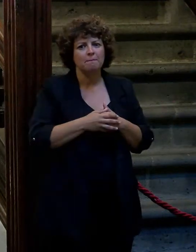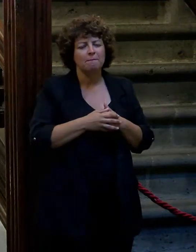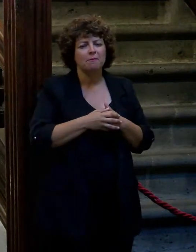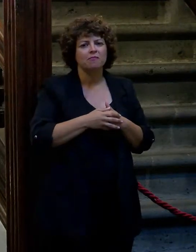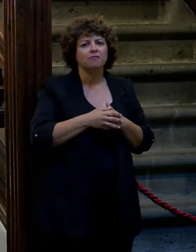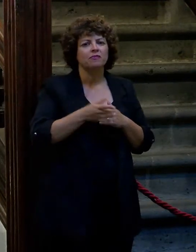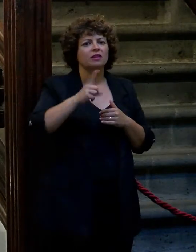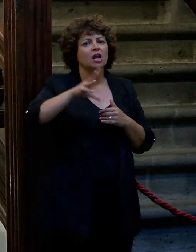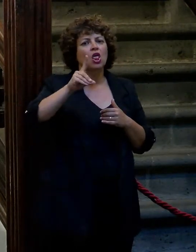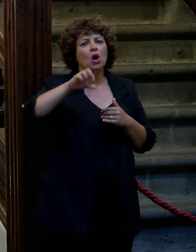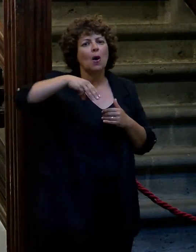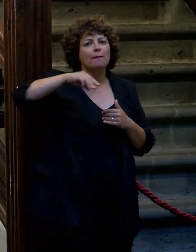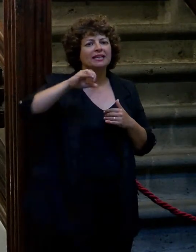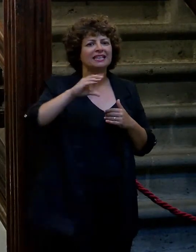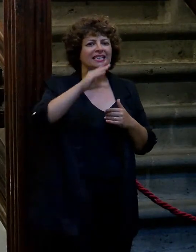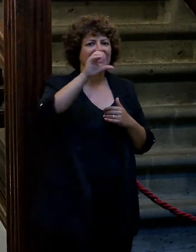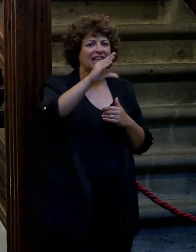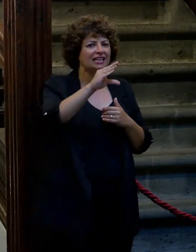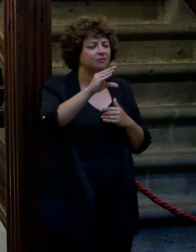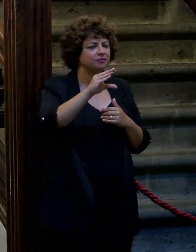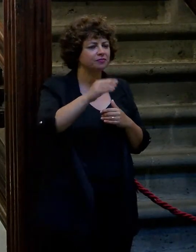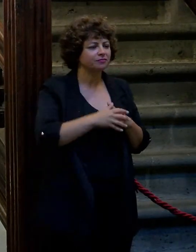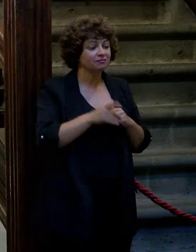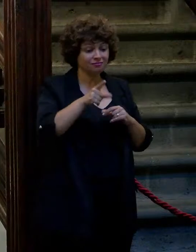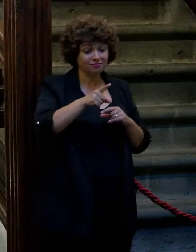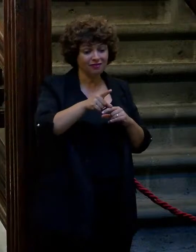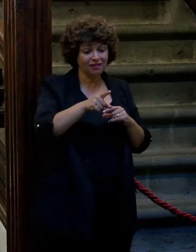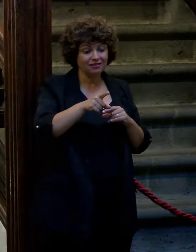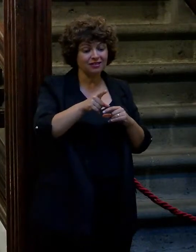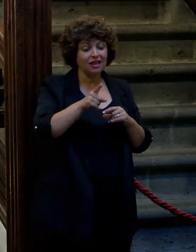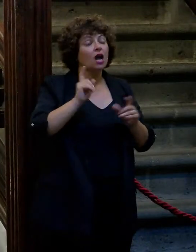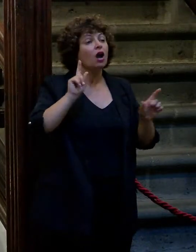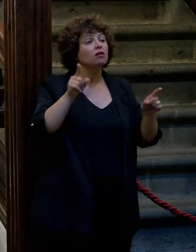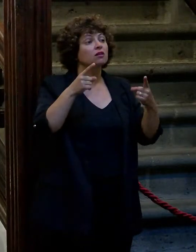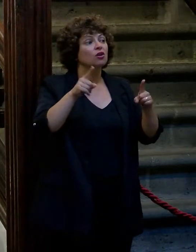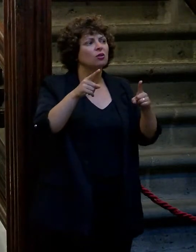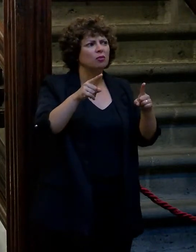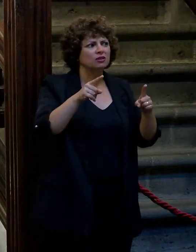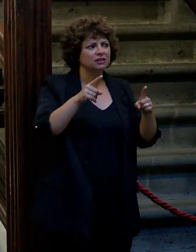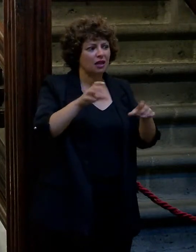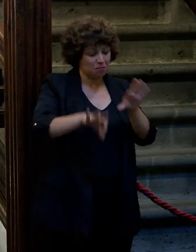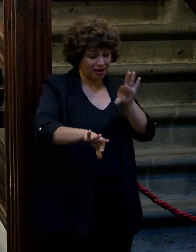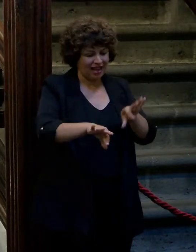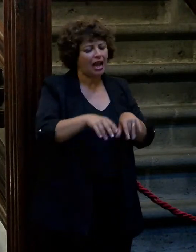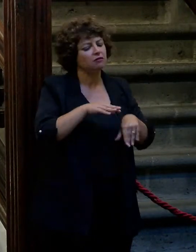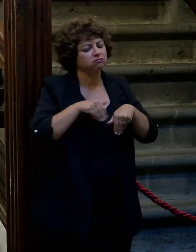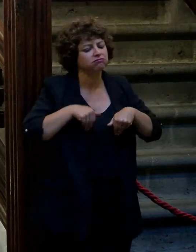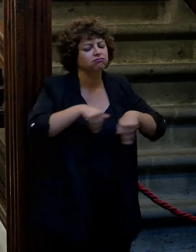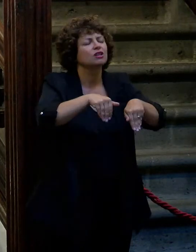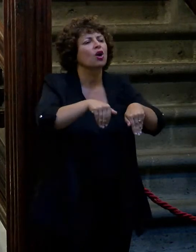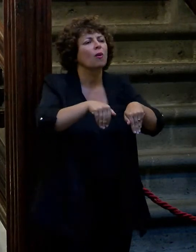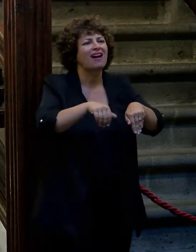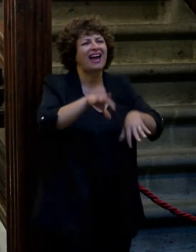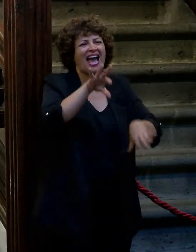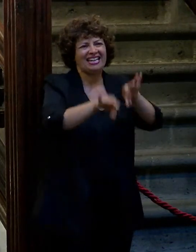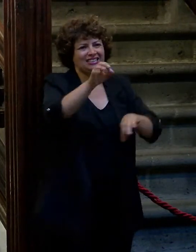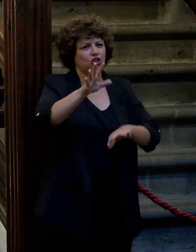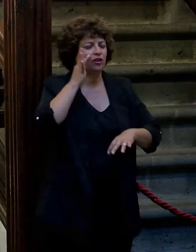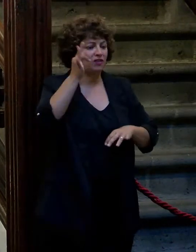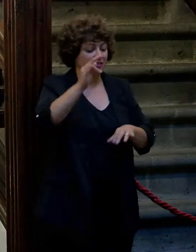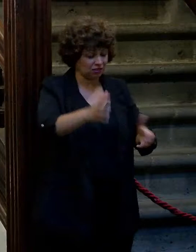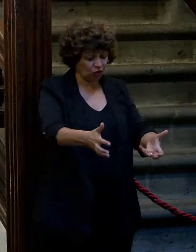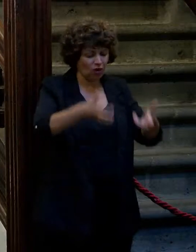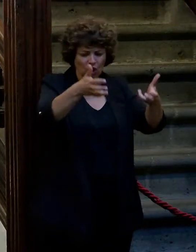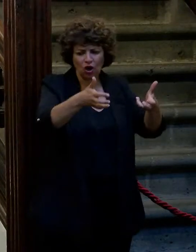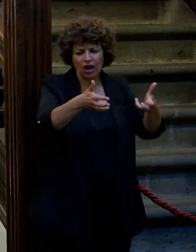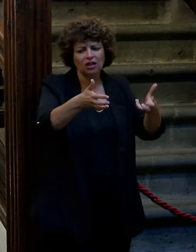Dominique de Villepin que fue el opositor a las elecciones francesas cuando ganó el